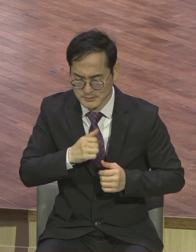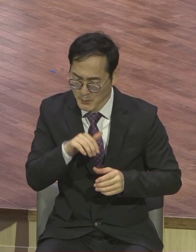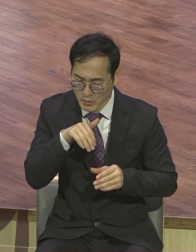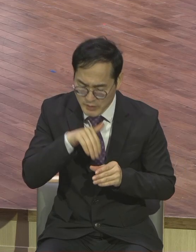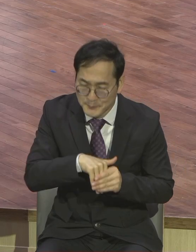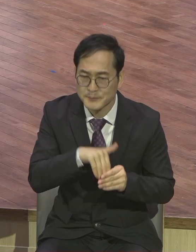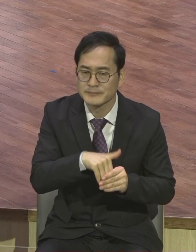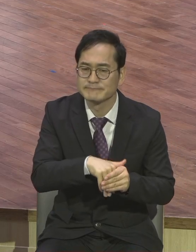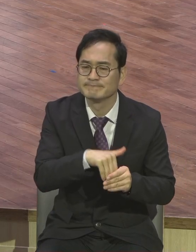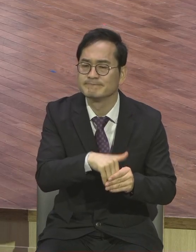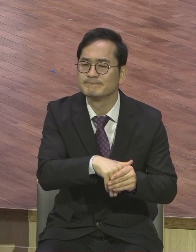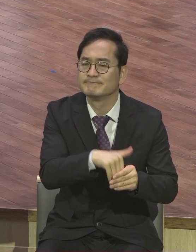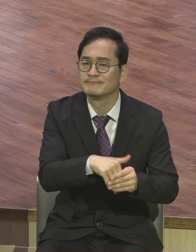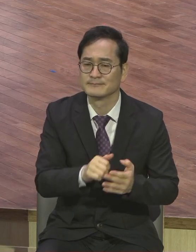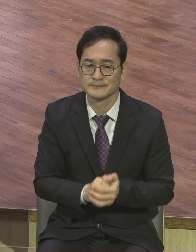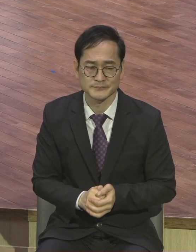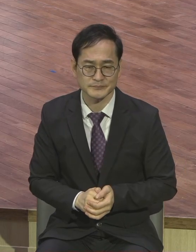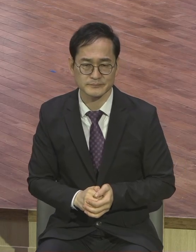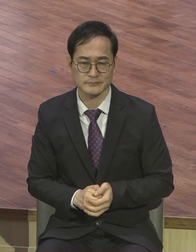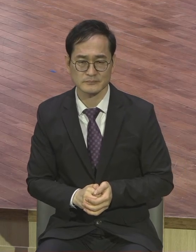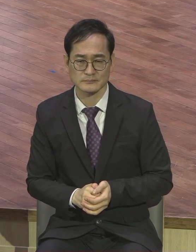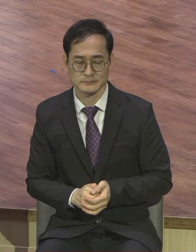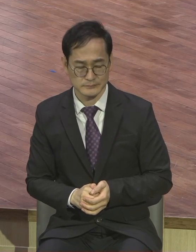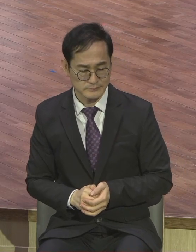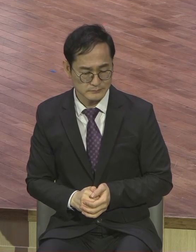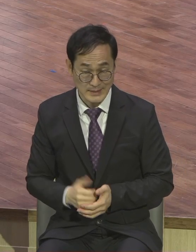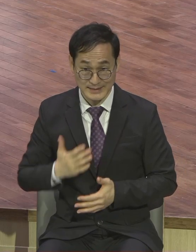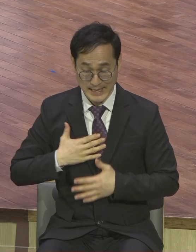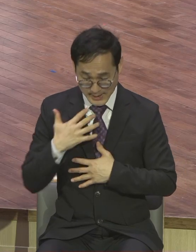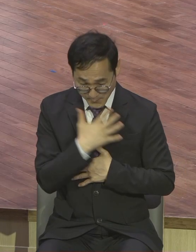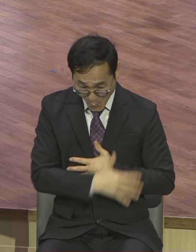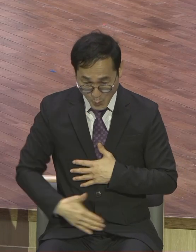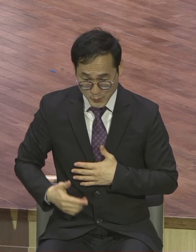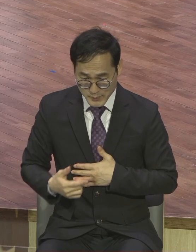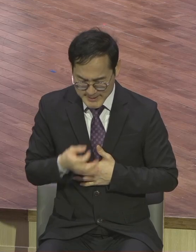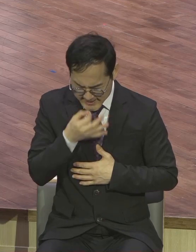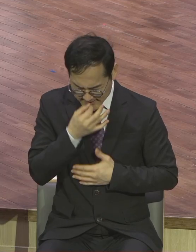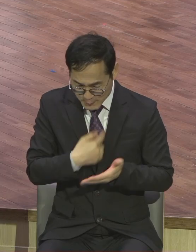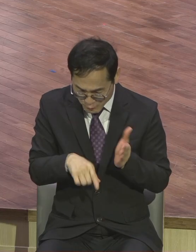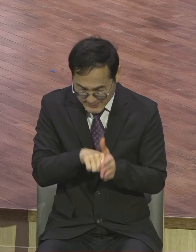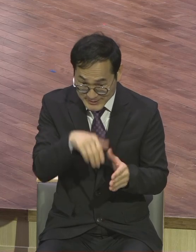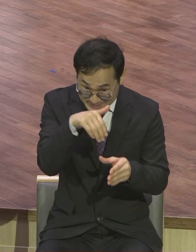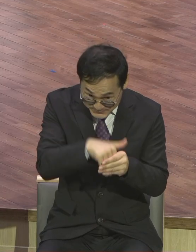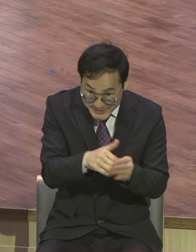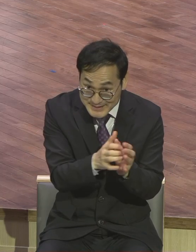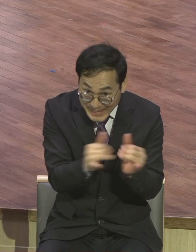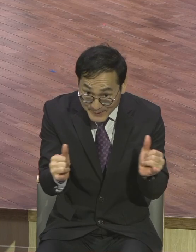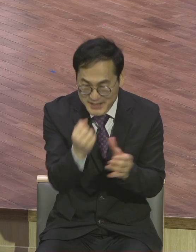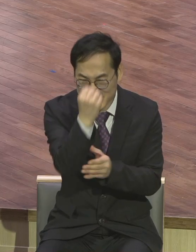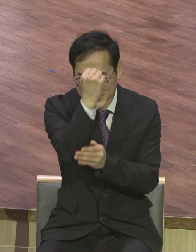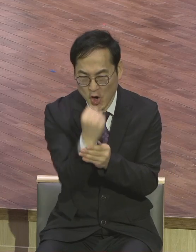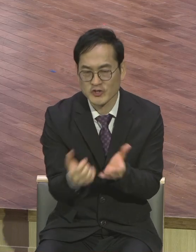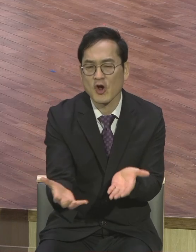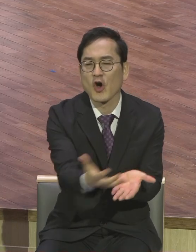8절입니다. 자기의 육체를 심는 자는 육체로부터 썩어질 것을 거두고 성령을 위하여 심는 자는